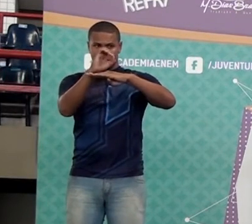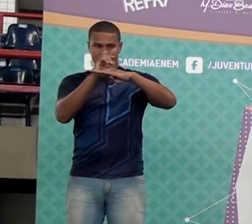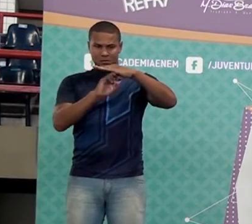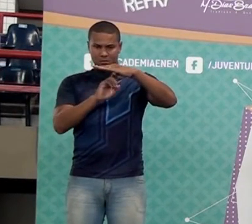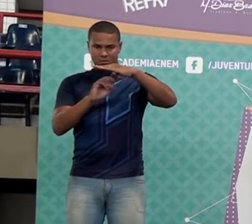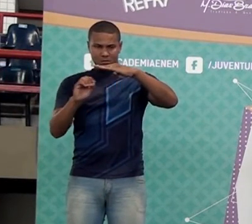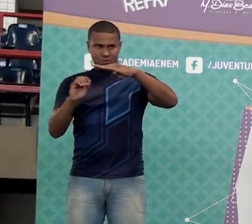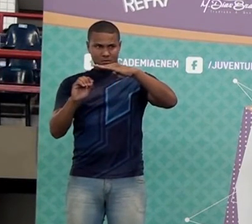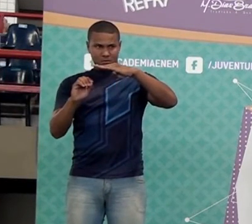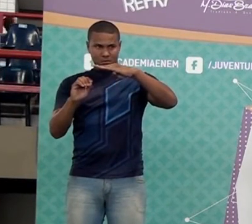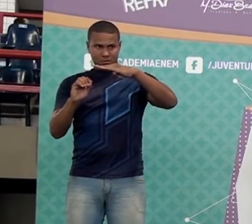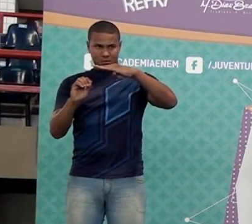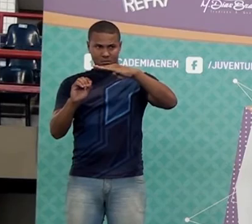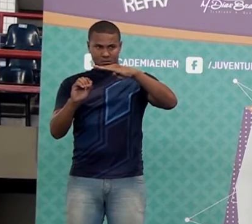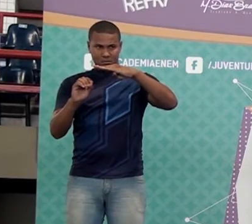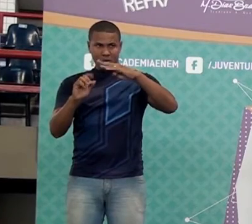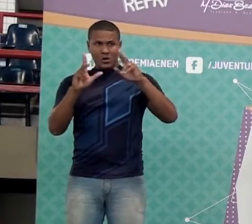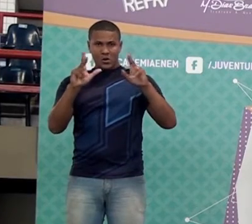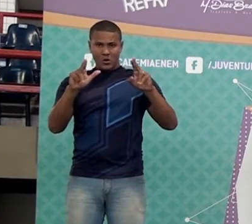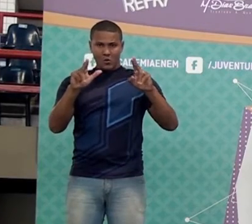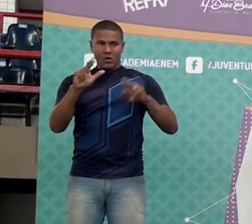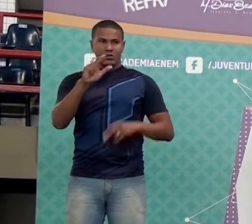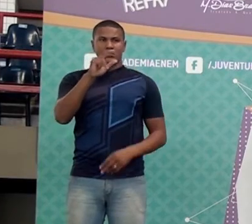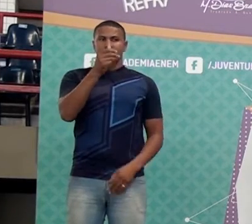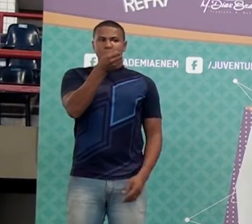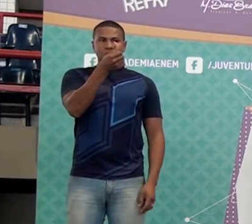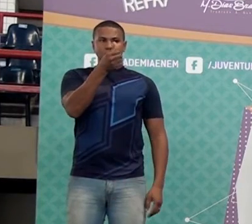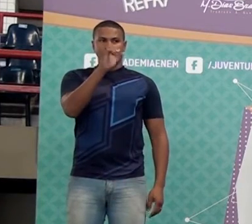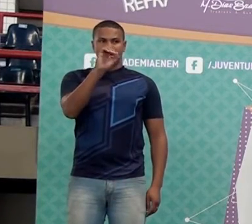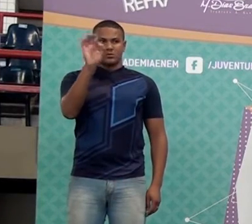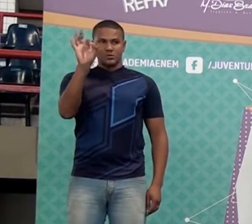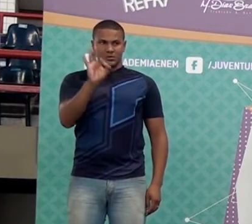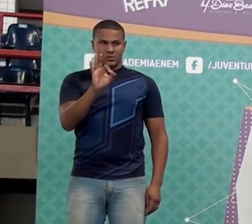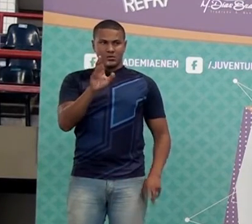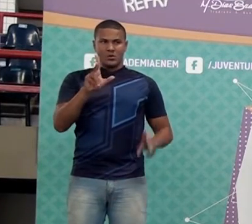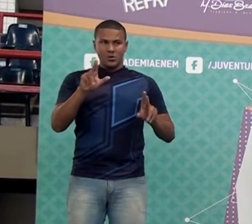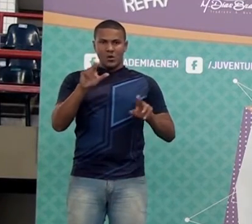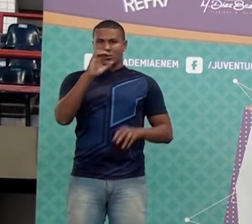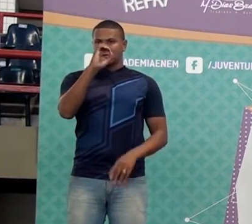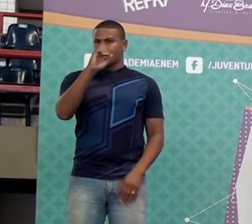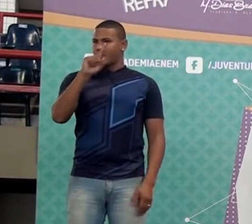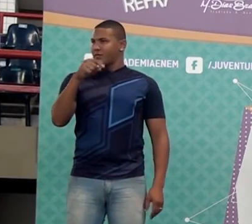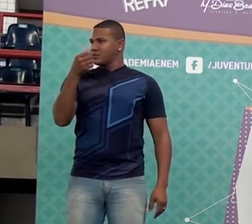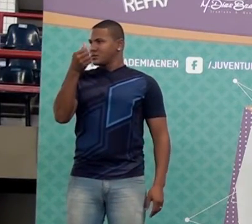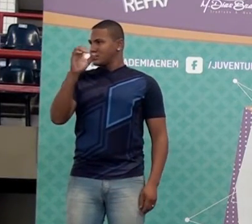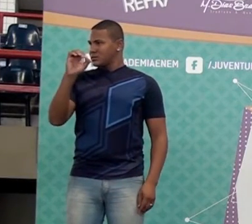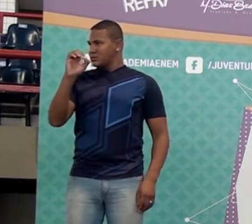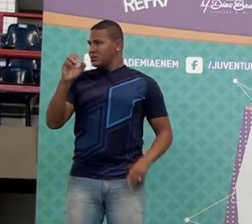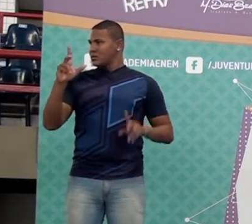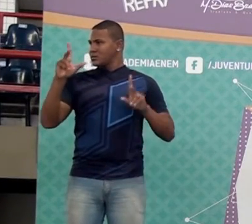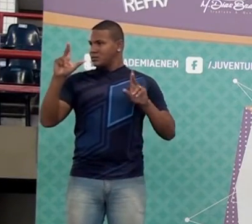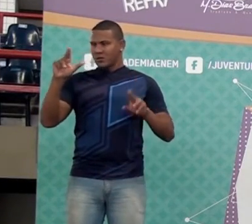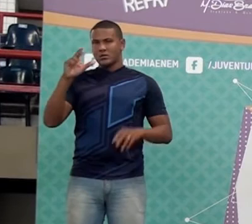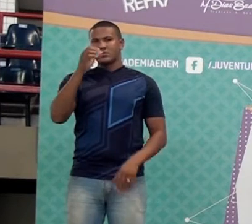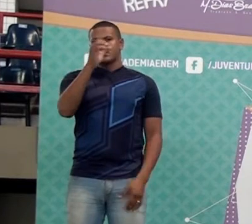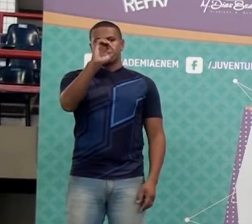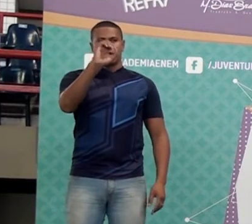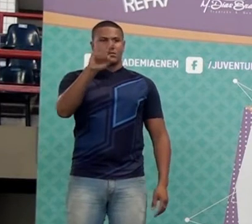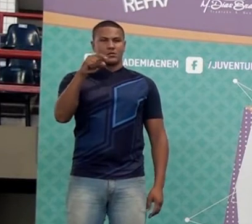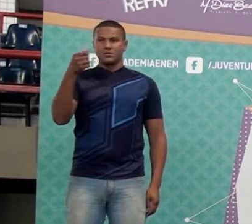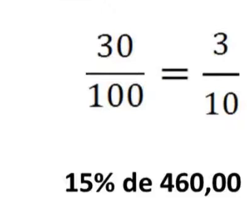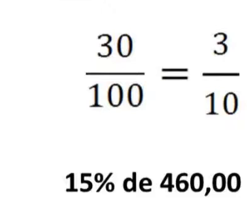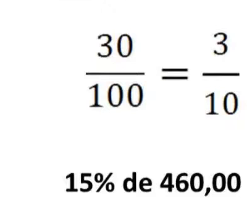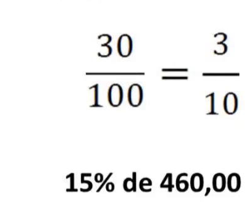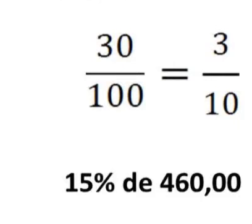ou mesmo zero vírgula seis, tudo quer dizer a mesma coisa. Está claro, pessoal? Olha esse outro caso aqui, 30